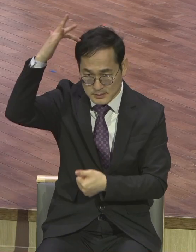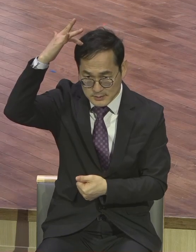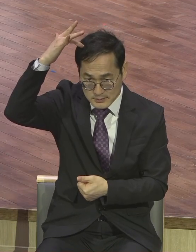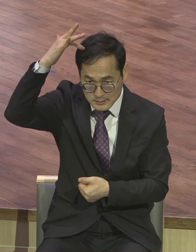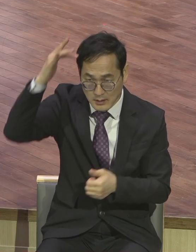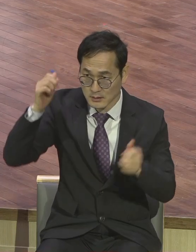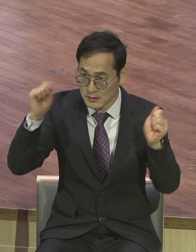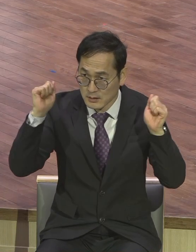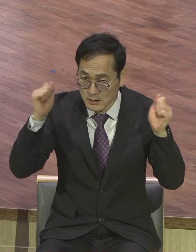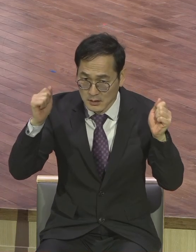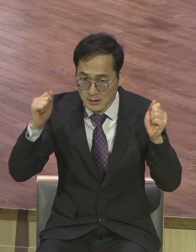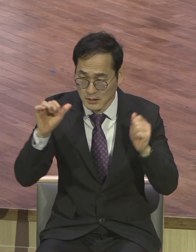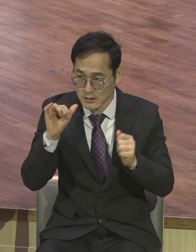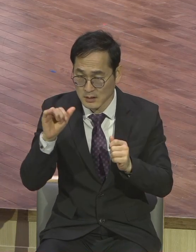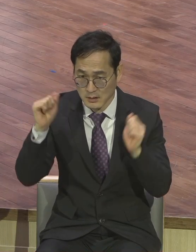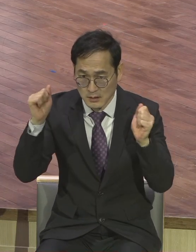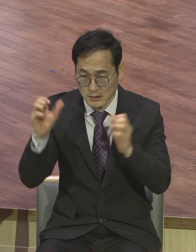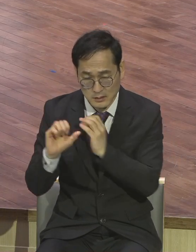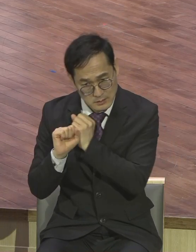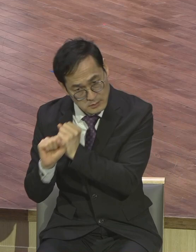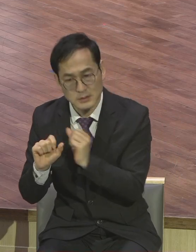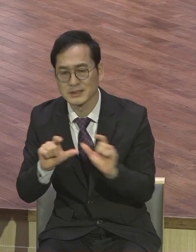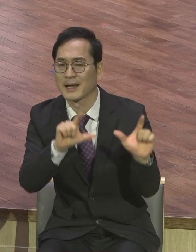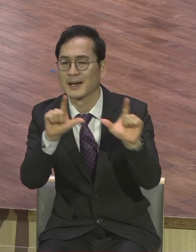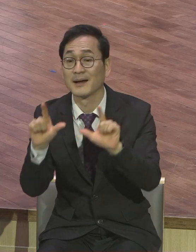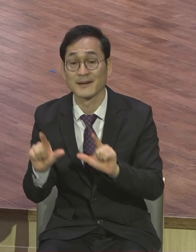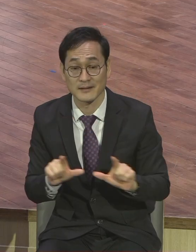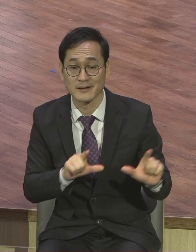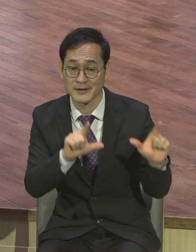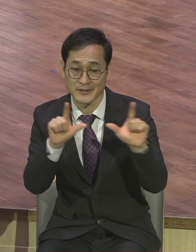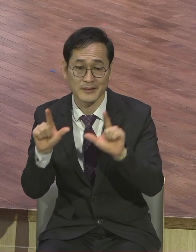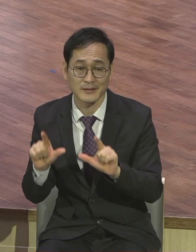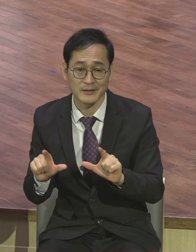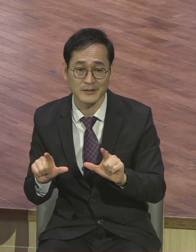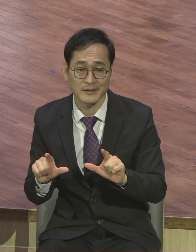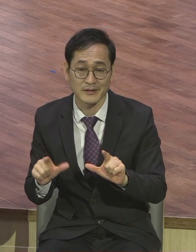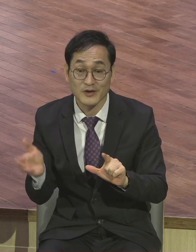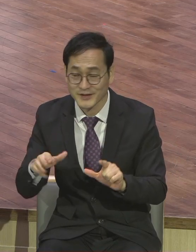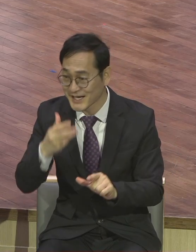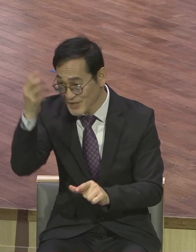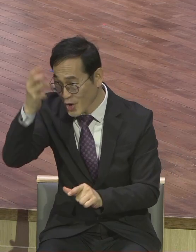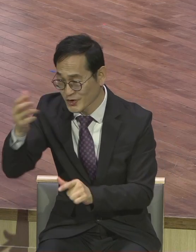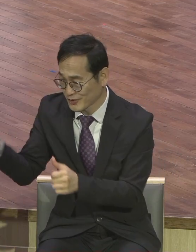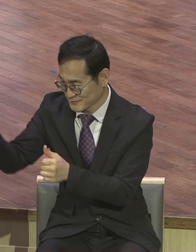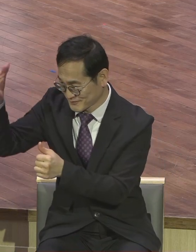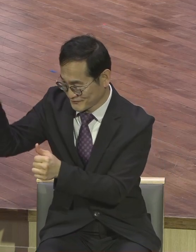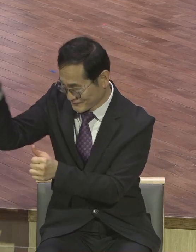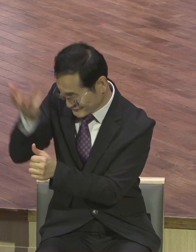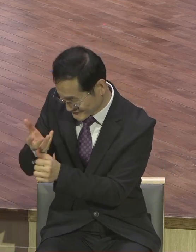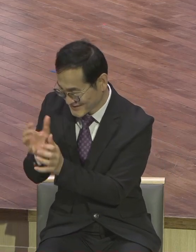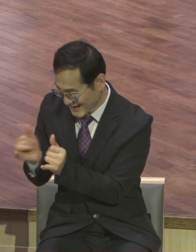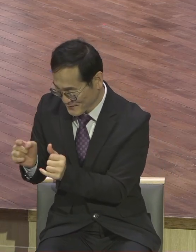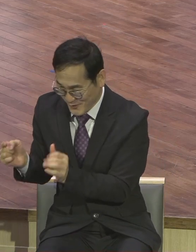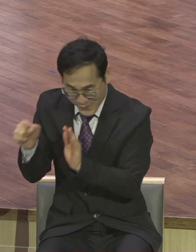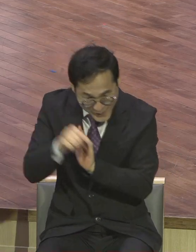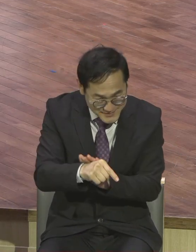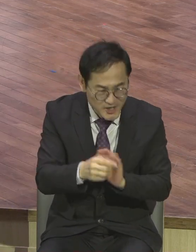그런데 이 성령의 사람이 가서 성령을 전해가지고 예수님을